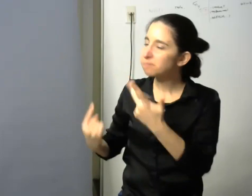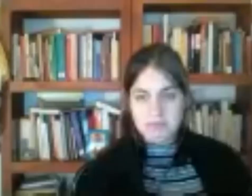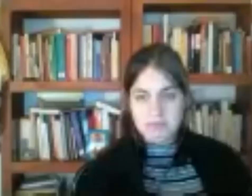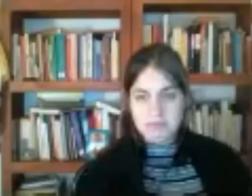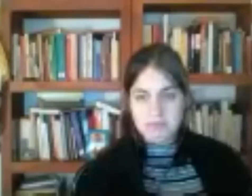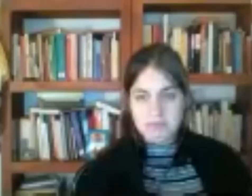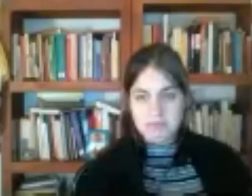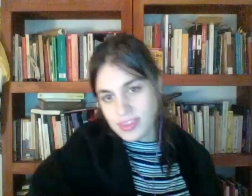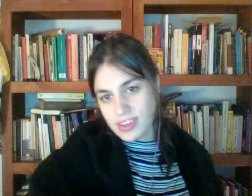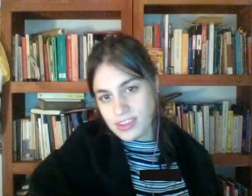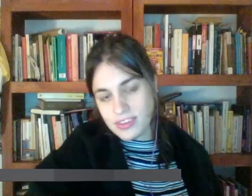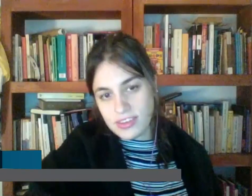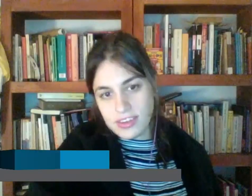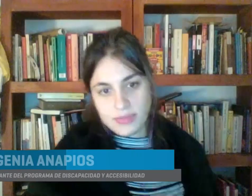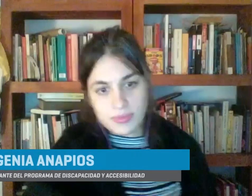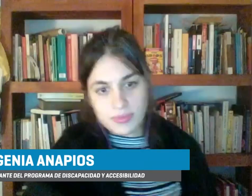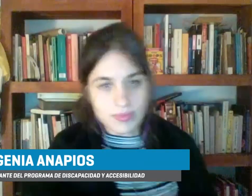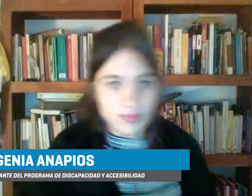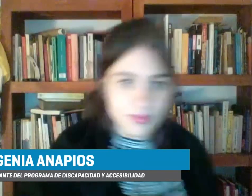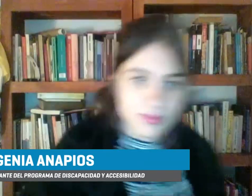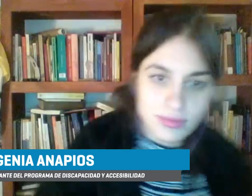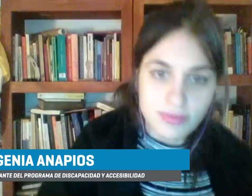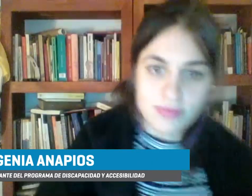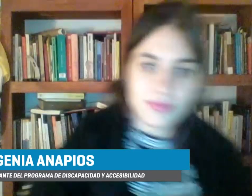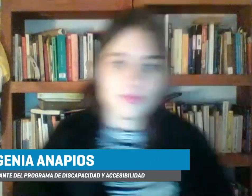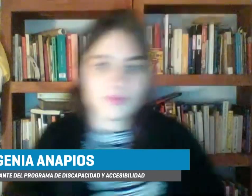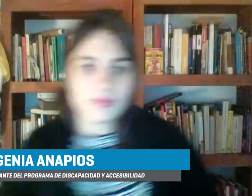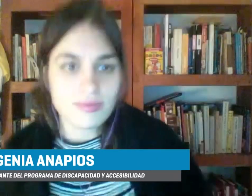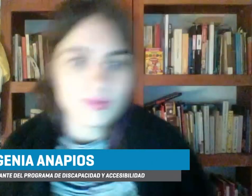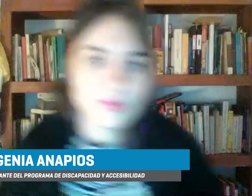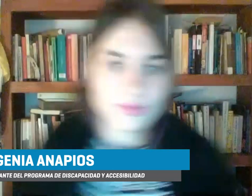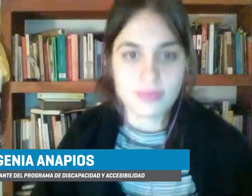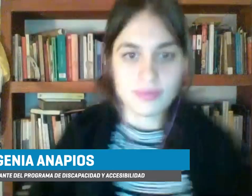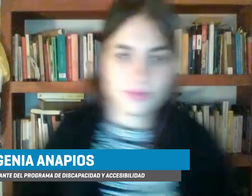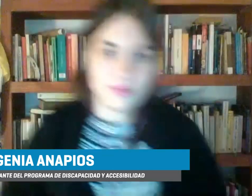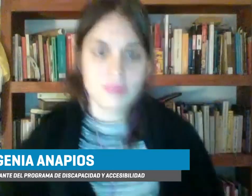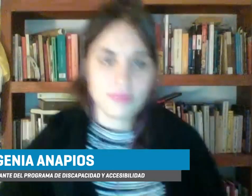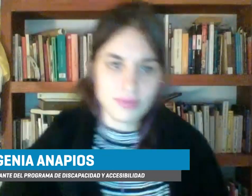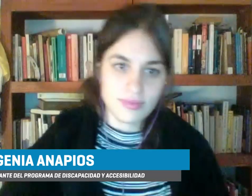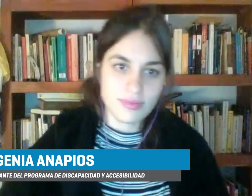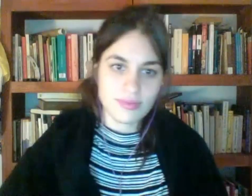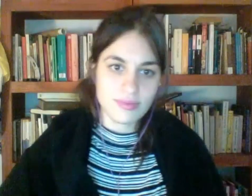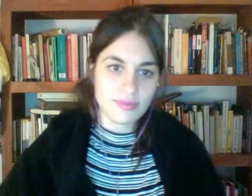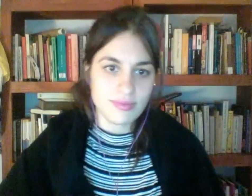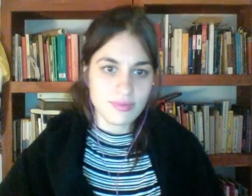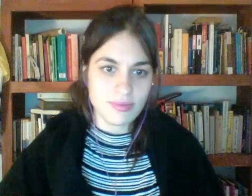damos así la palabra a nuestras participantes responsables del